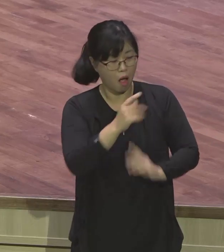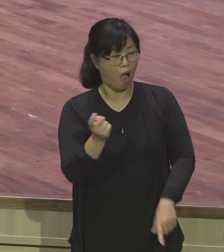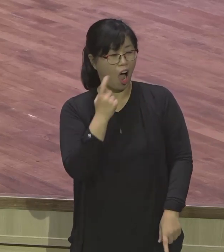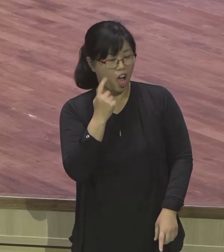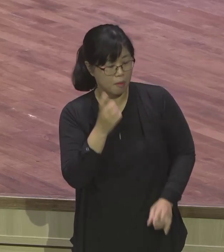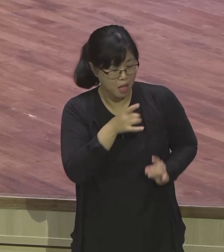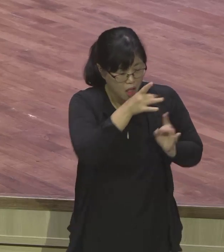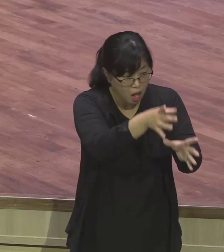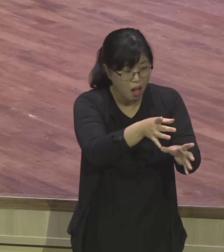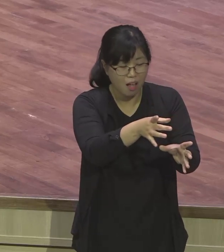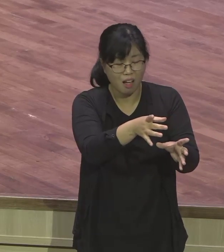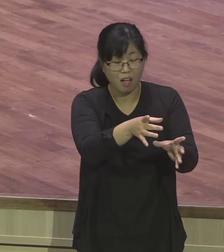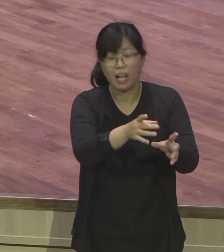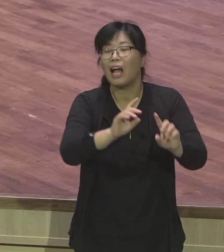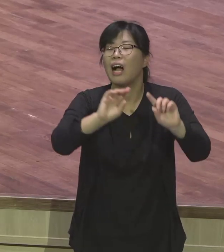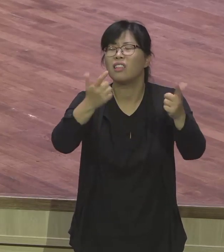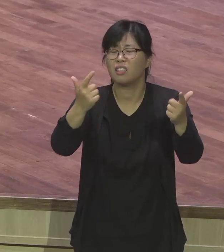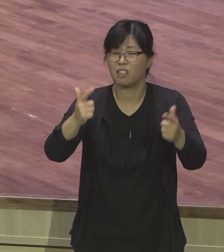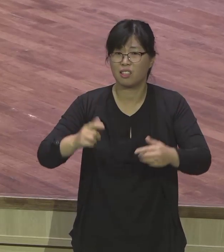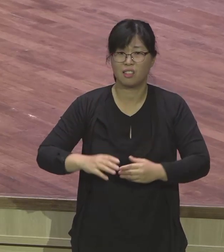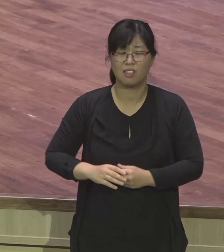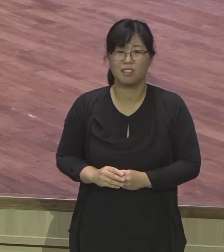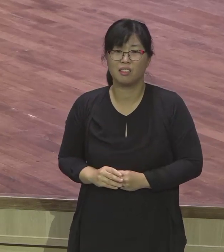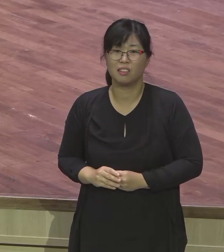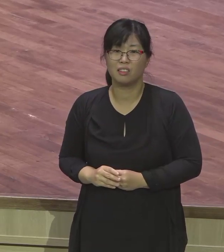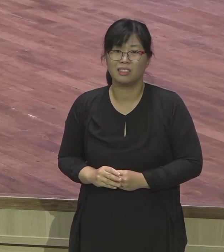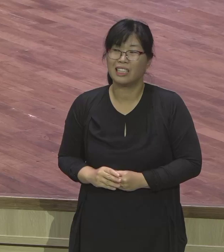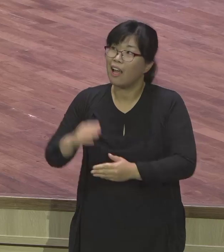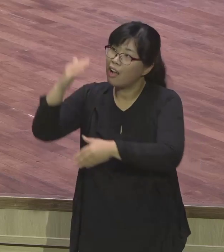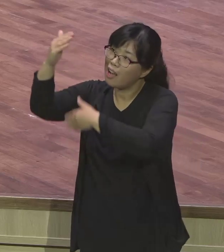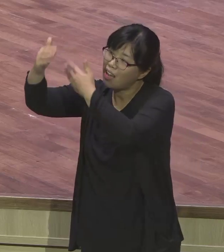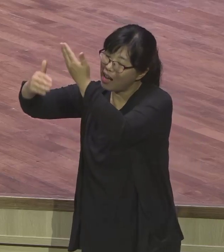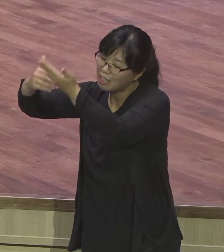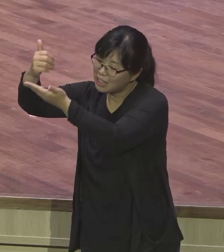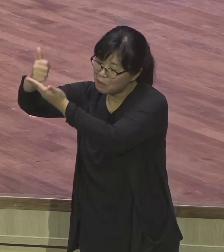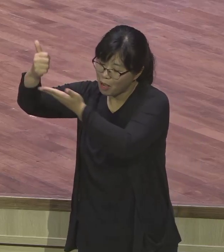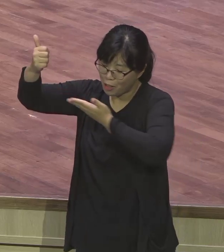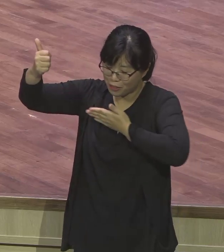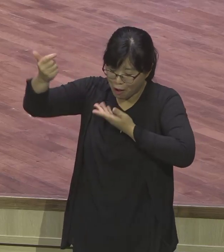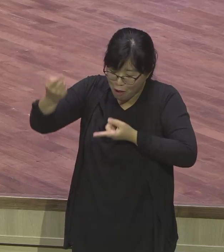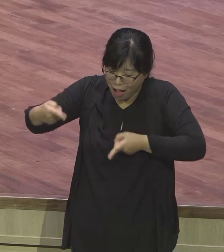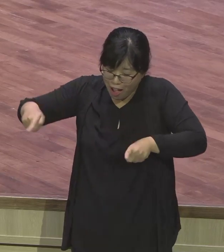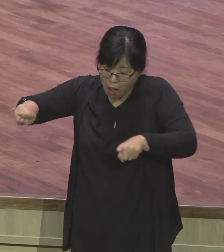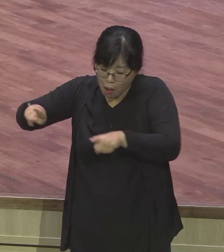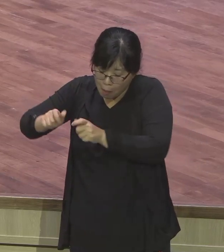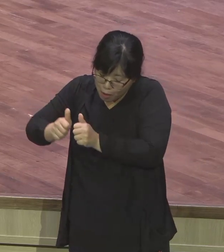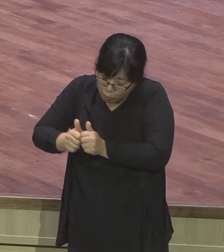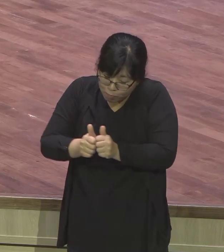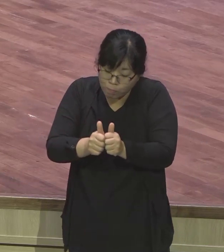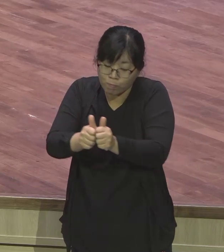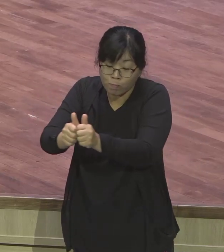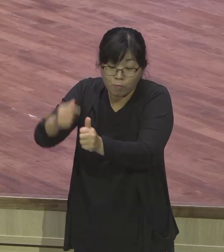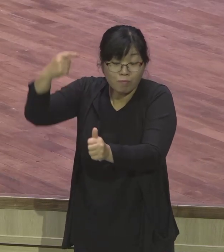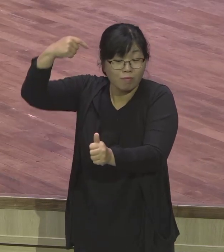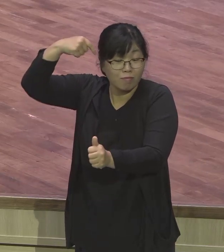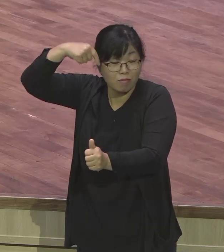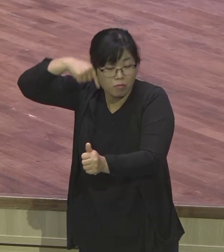여러분 정신 차리세요. 하나님과 내가 동행하고 있냐 아니냐 아니면 은약여정 아니에요. 무조건 다